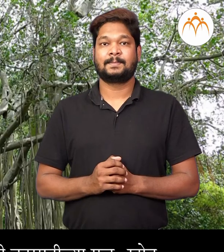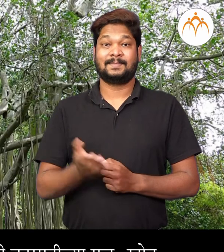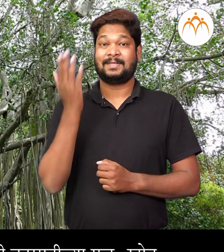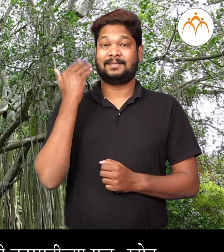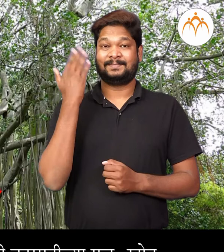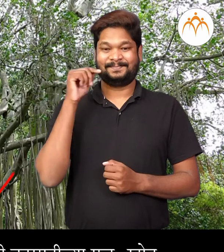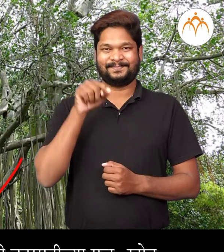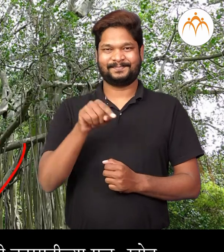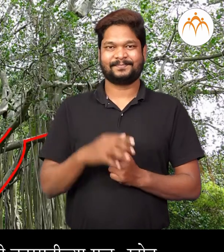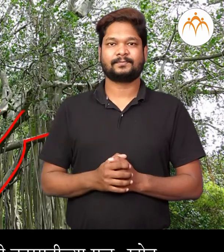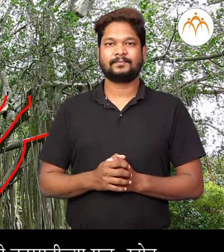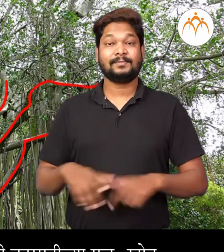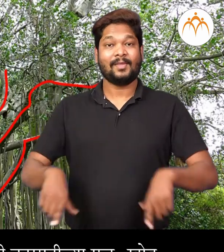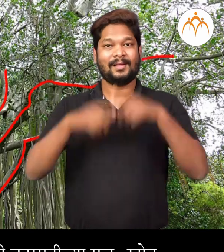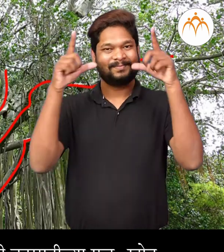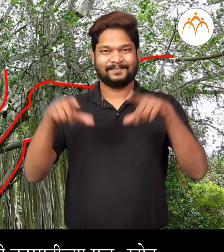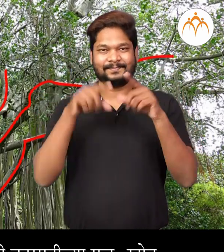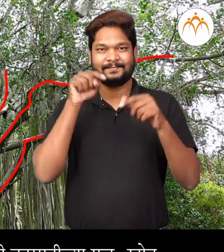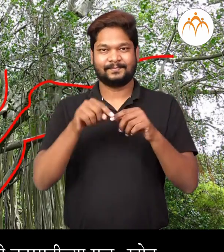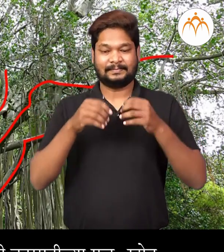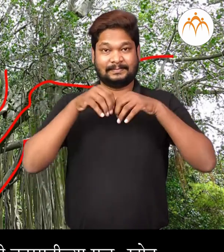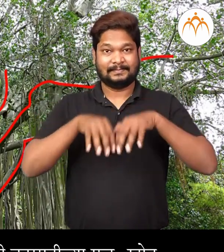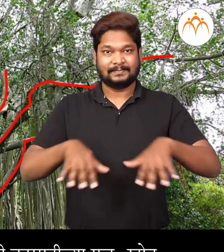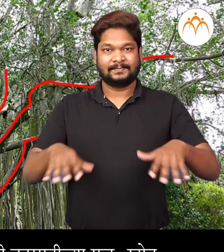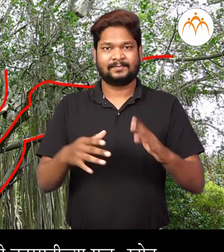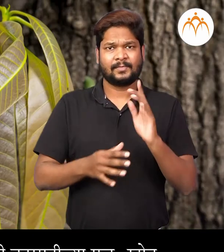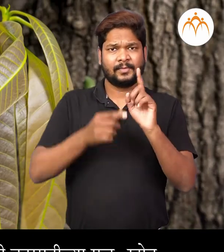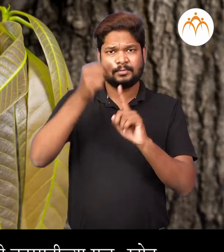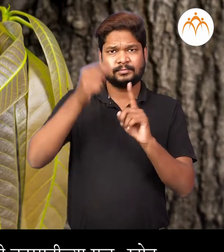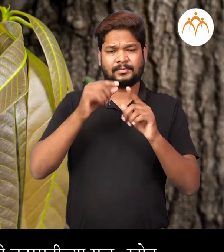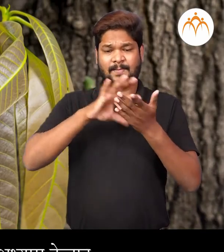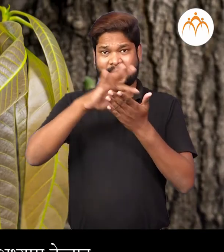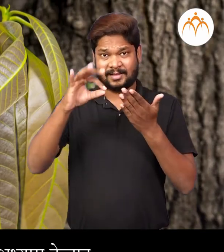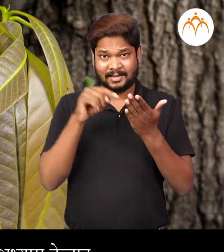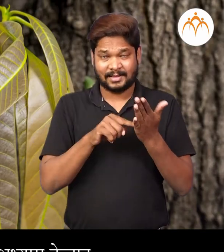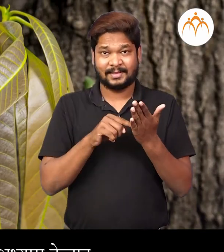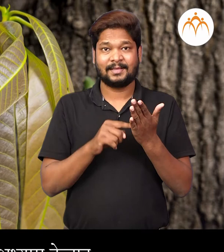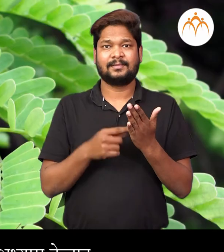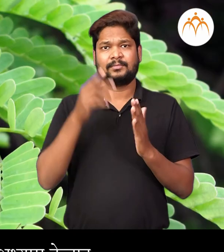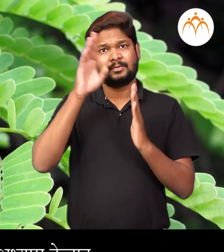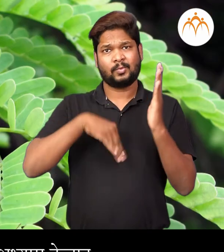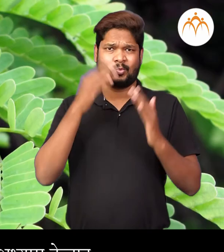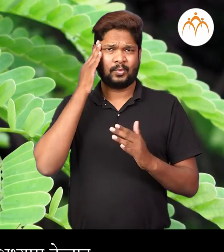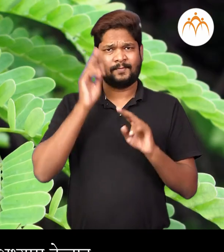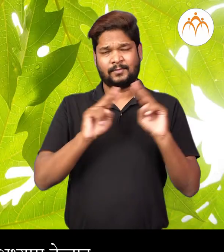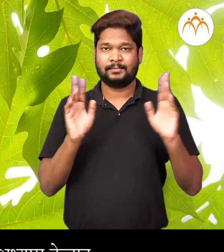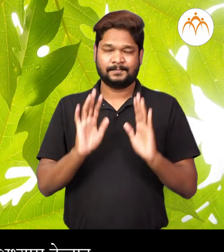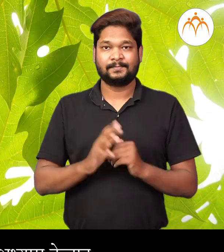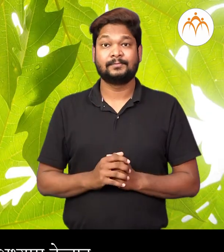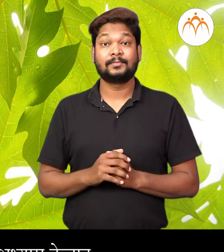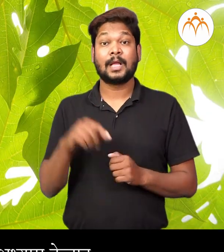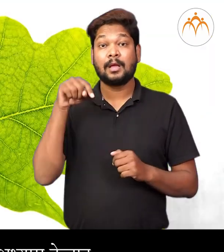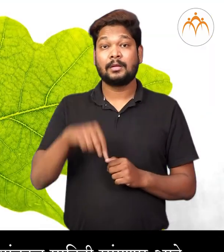या पूर्वी चा वीडियो मदे तुम्ही वनस्पती चा मूल, खोड, पाने या अवयावांचा अभ्यास के लात